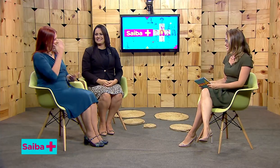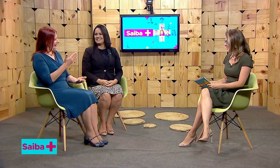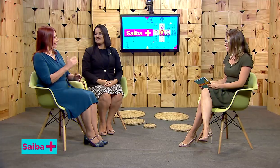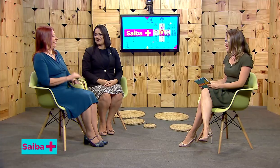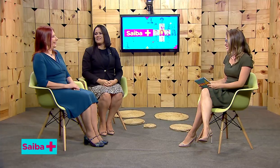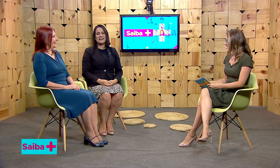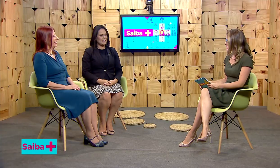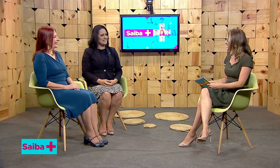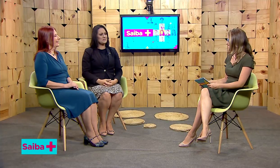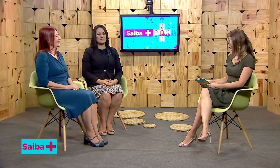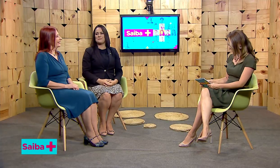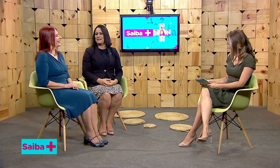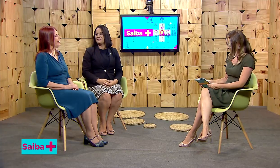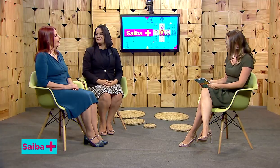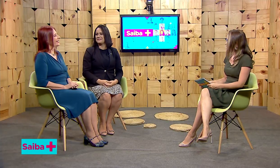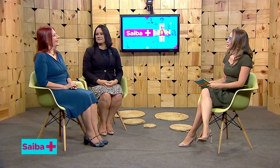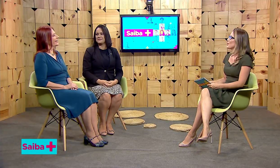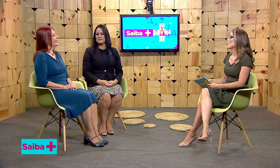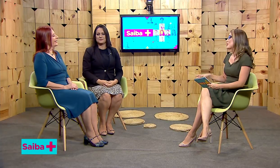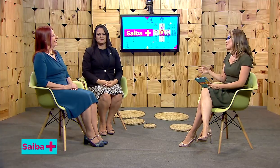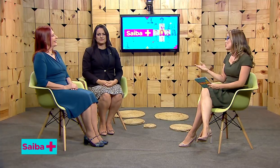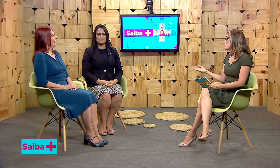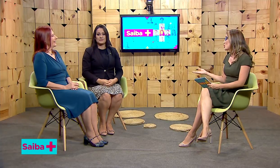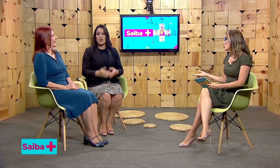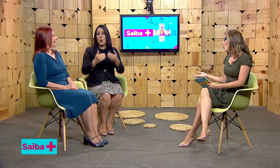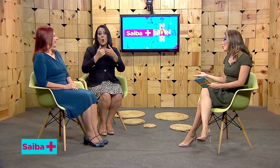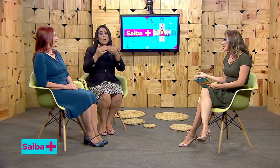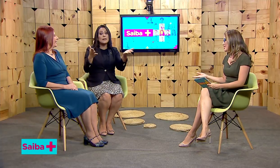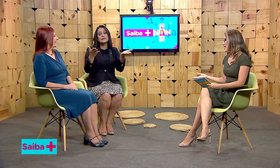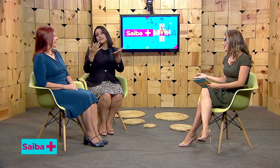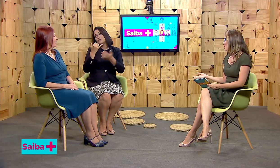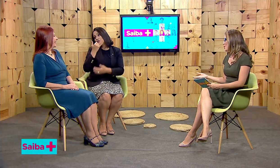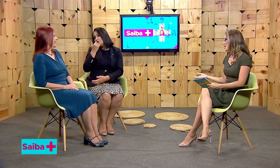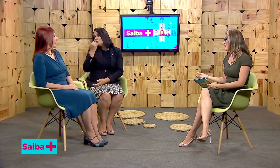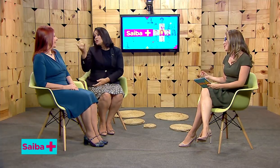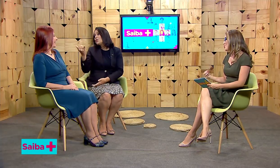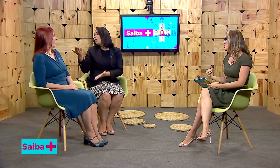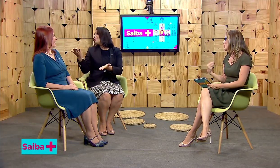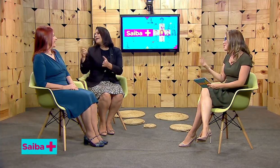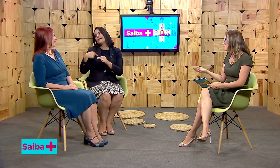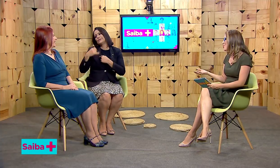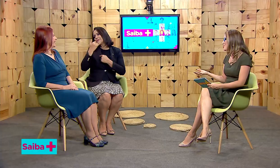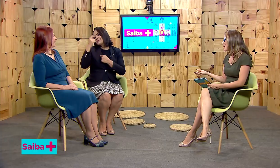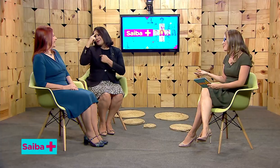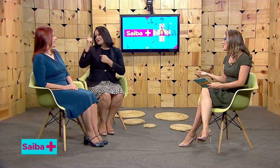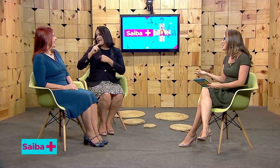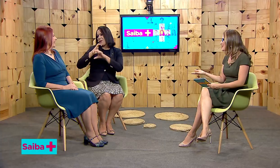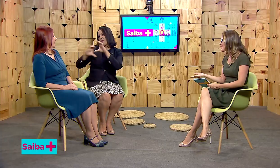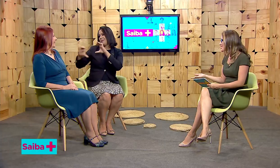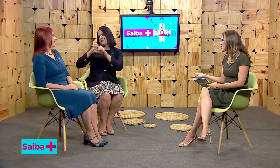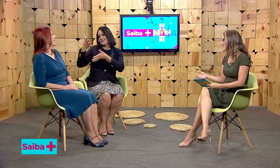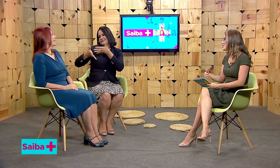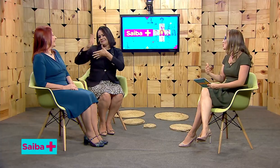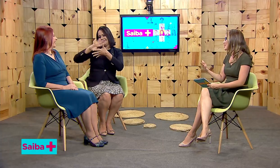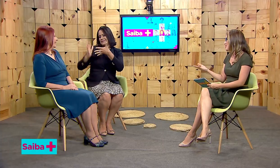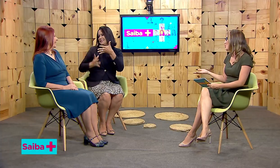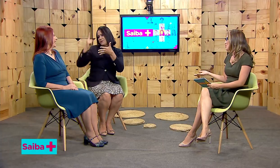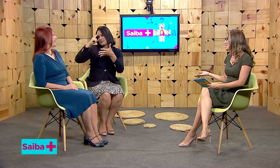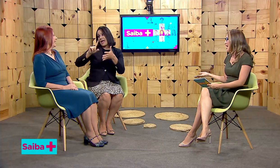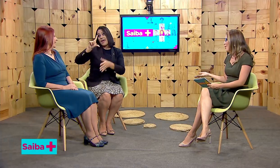Eu agradeço também. Eu começo pedindo desculpas, Karin, porque eu não sei me comunicar por Libras, que é a segunda língua oficial